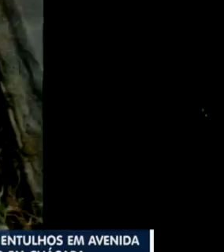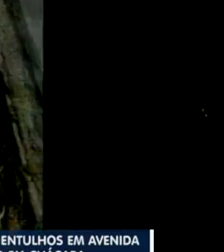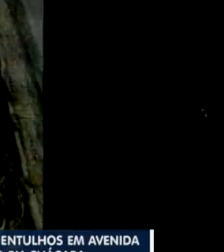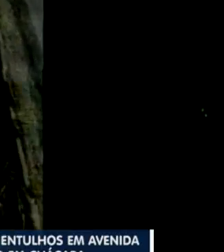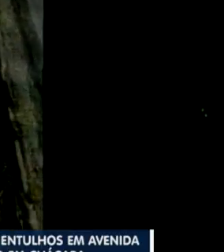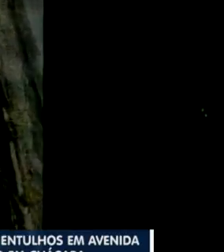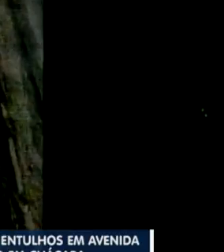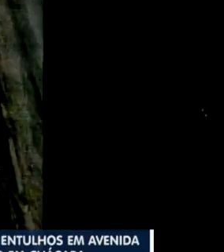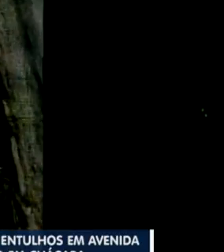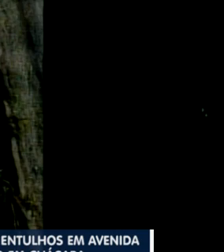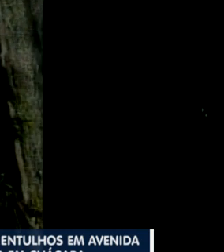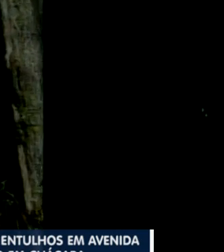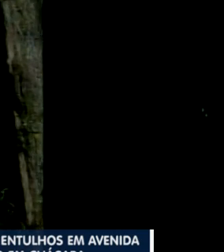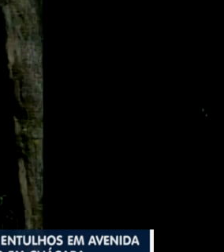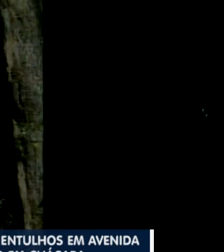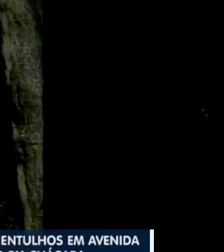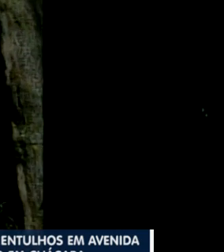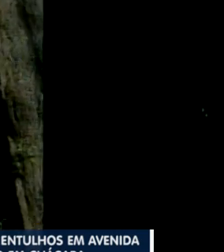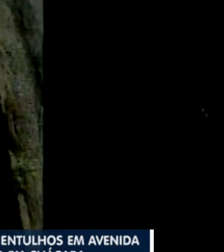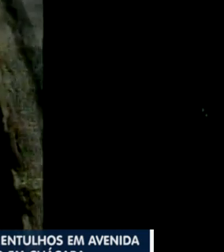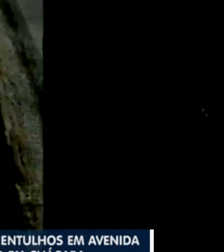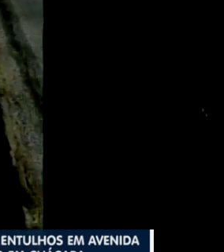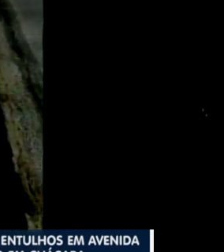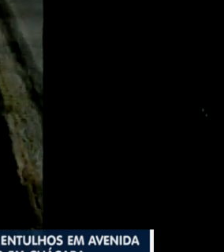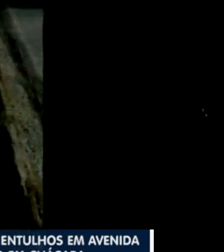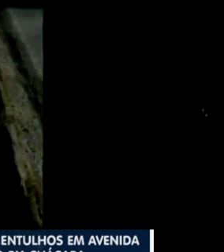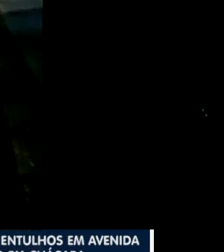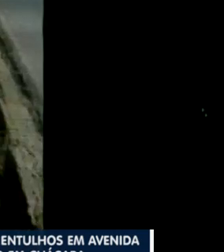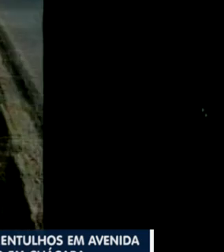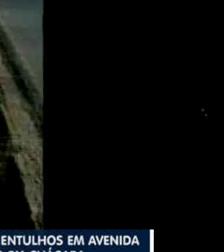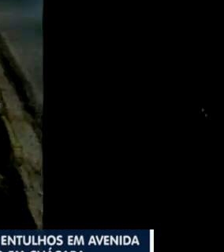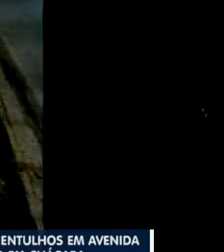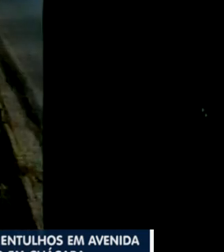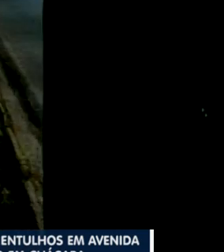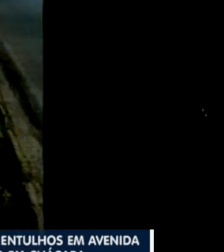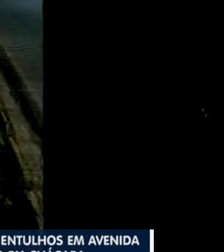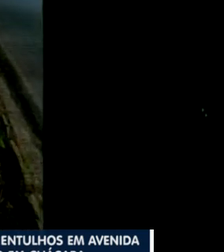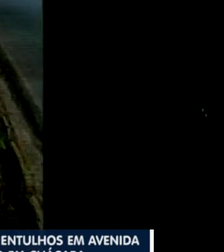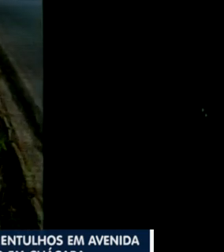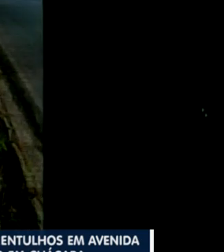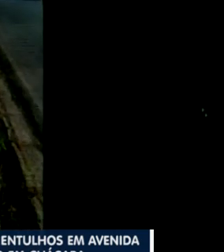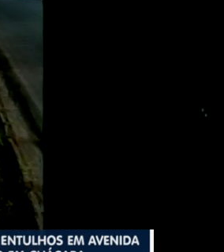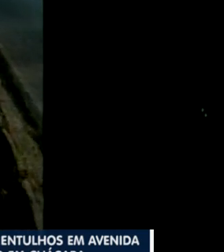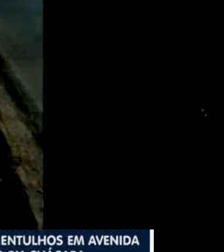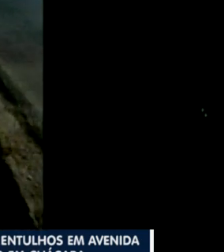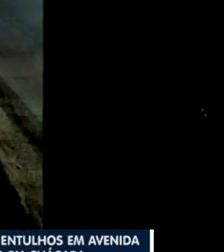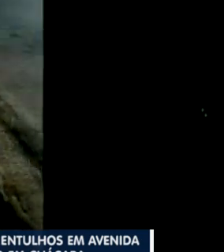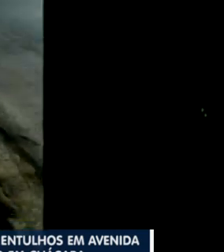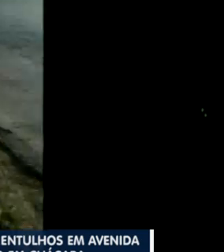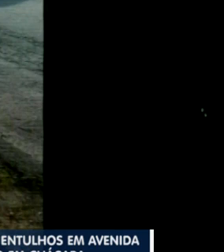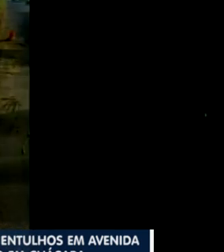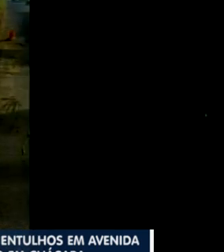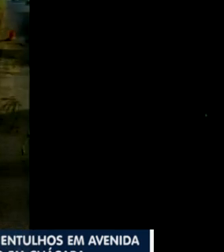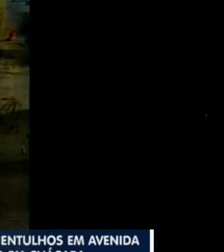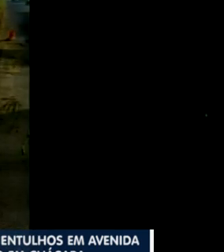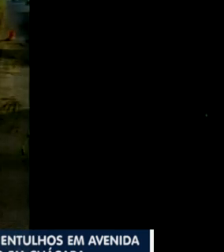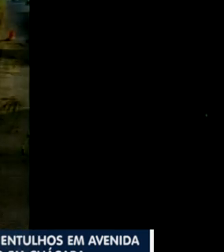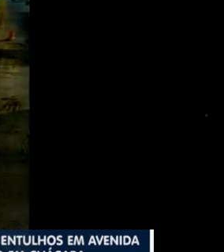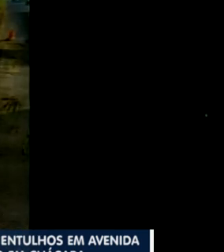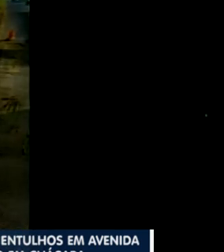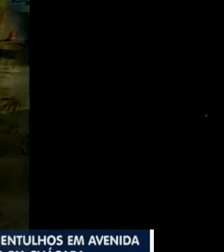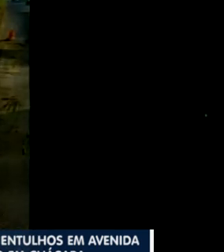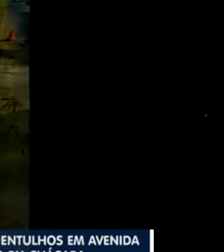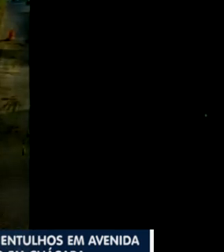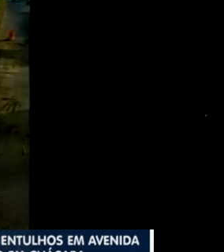do formigueiro que tem bem na rua. Por favor, traz o formigueiro aí para eles verem aí. Tem as